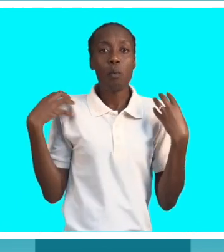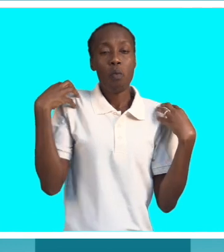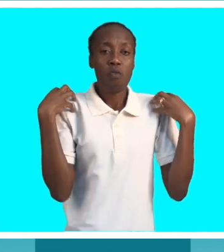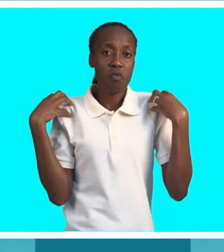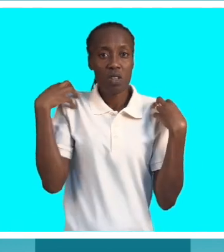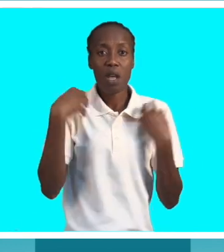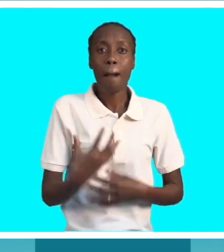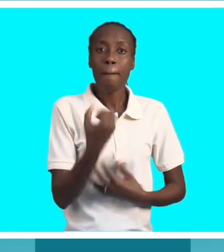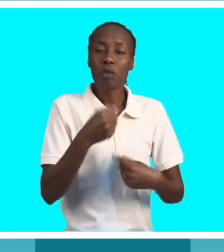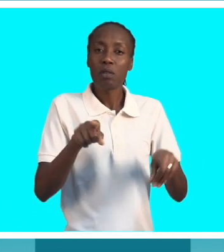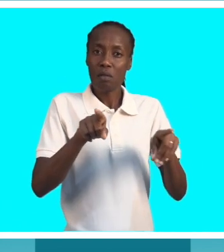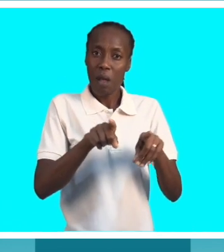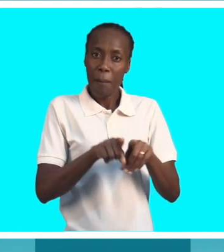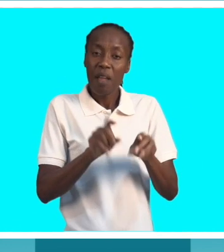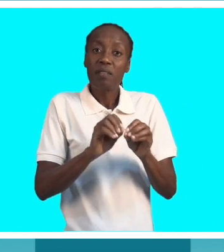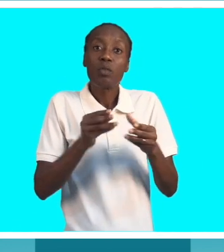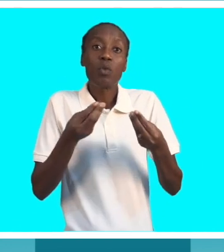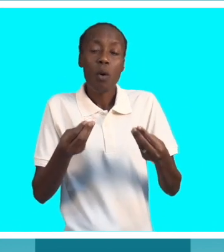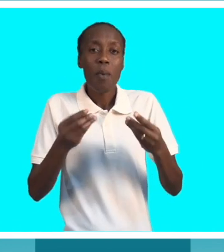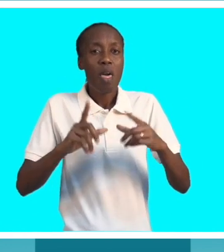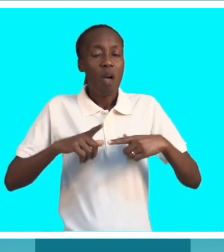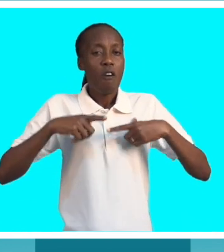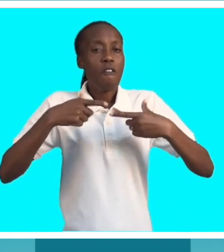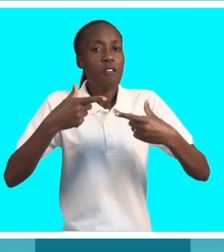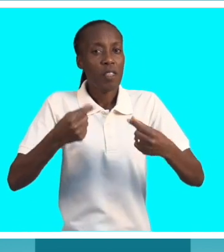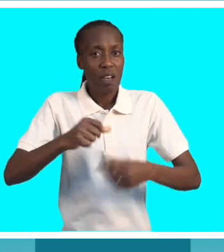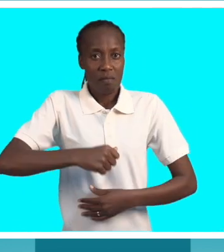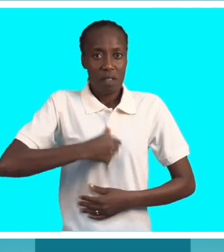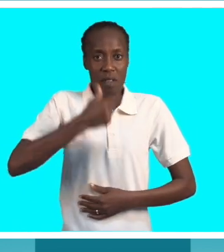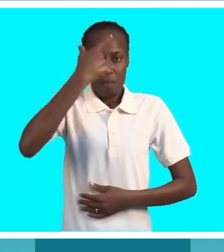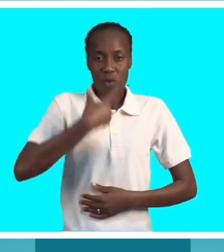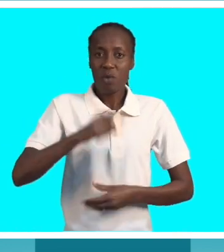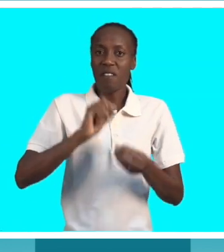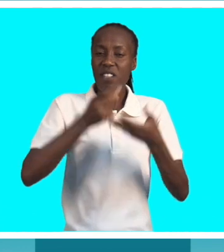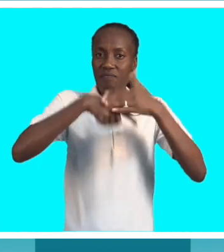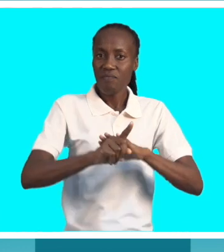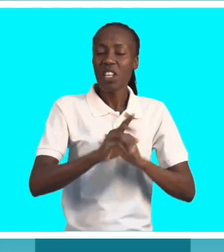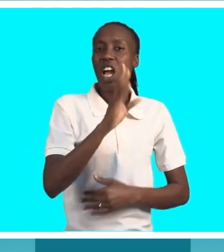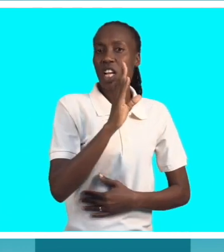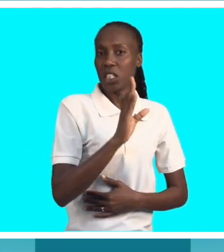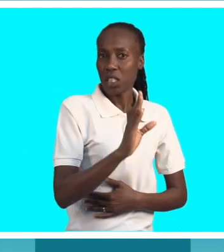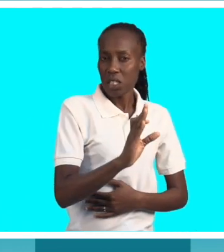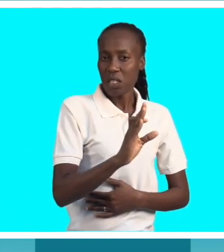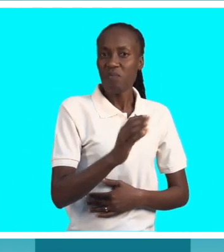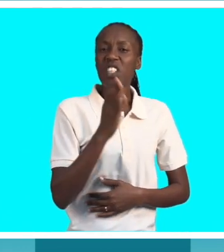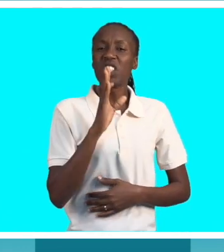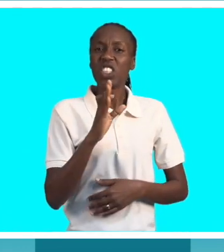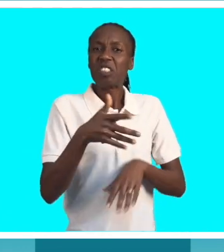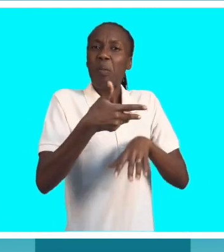movimentar-se, podendo também se caracterizar pela vontade súbita de urinar, levando a pessoa a perder